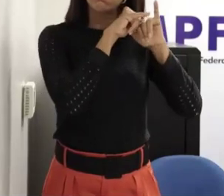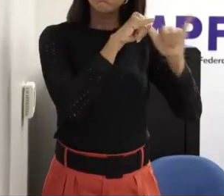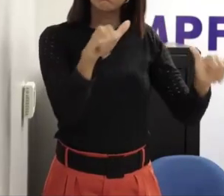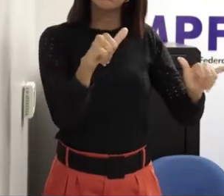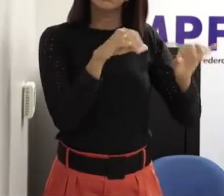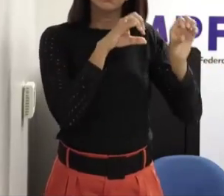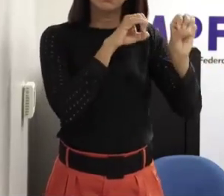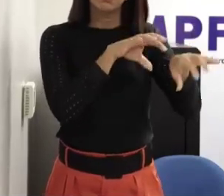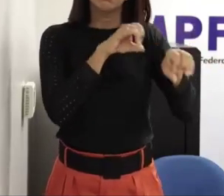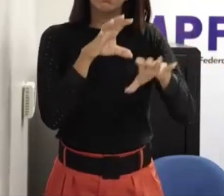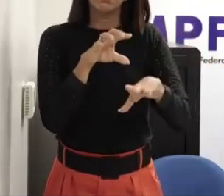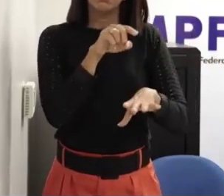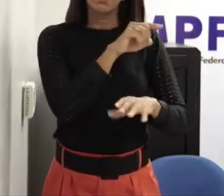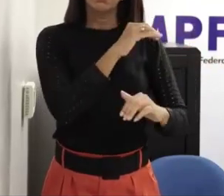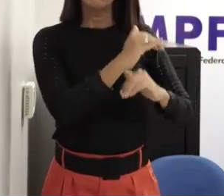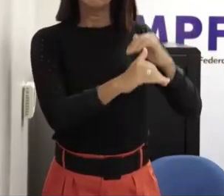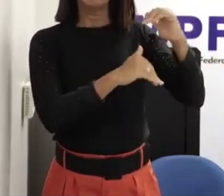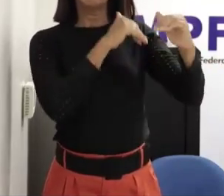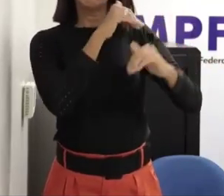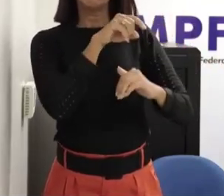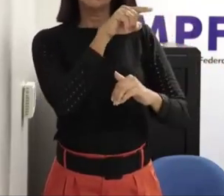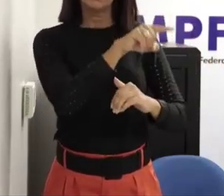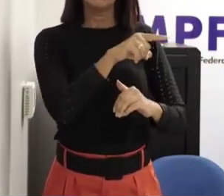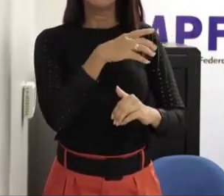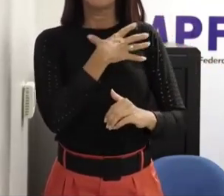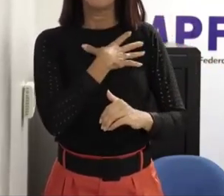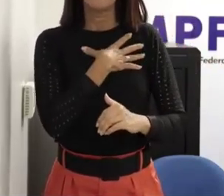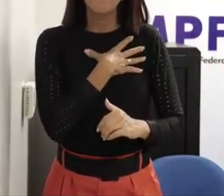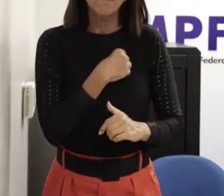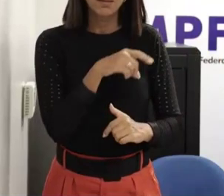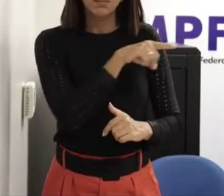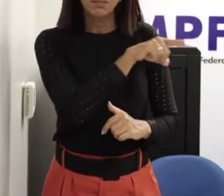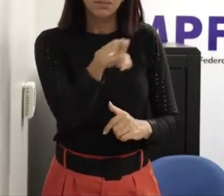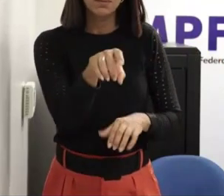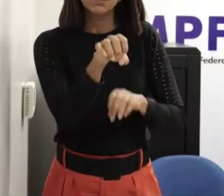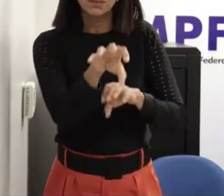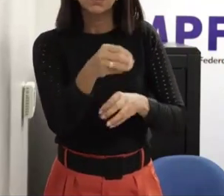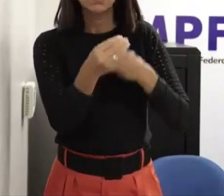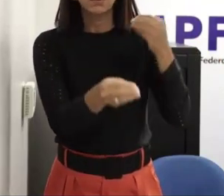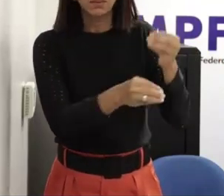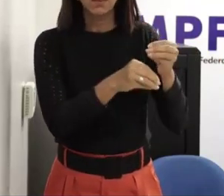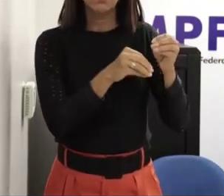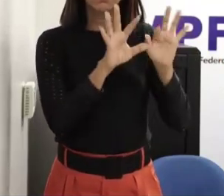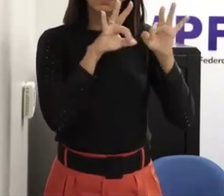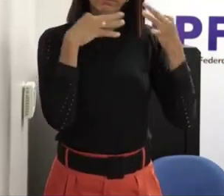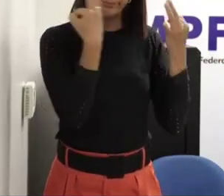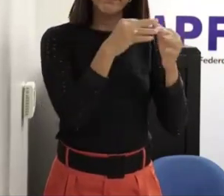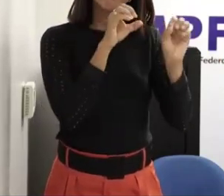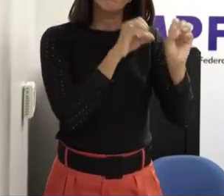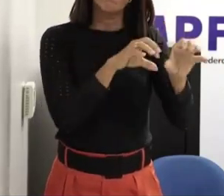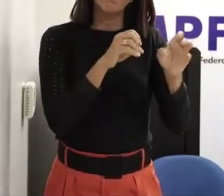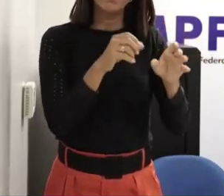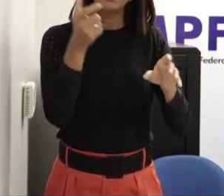habilitem a melhor educar seus filhos e suas filhas para que essas crianças também saibam como fazer a